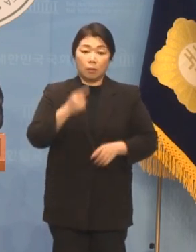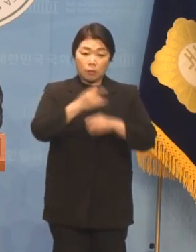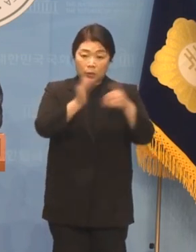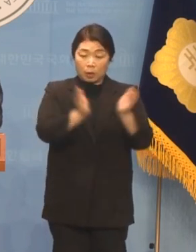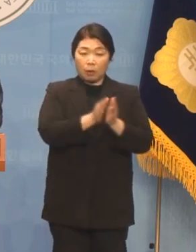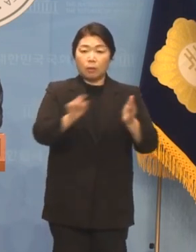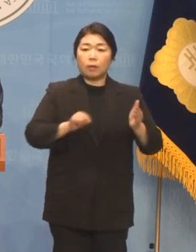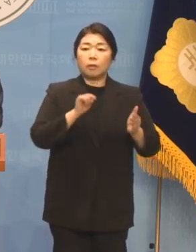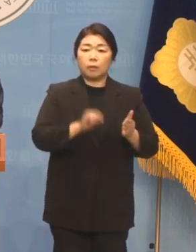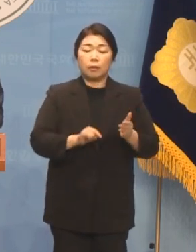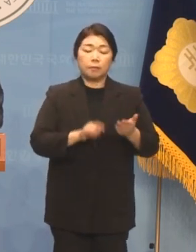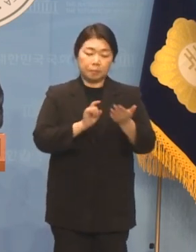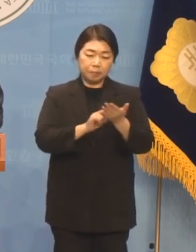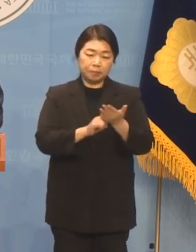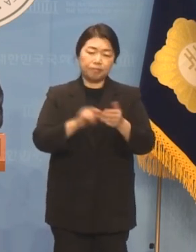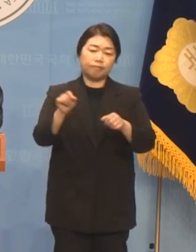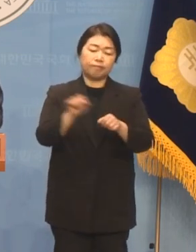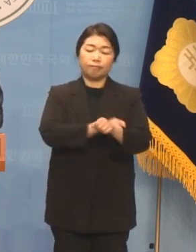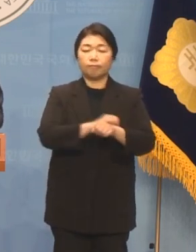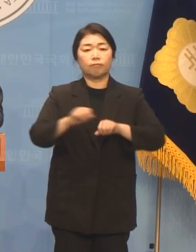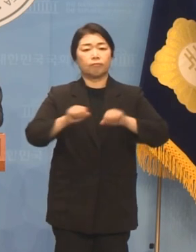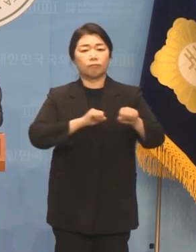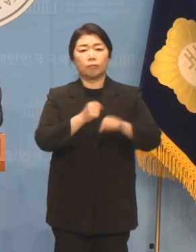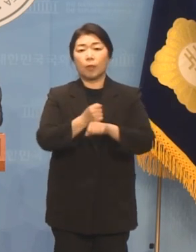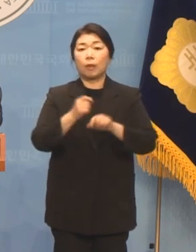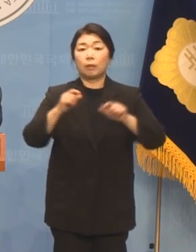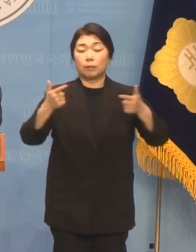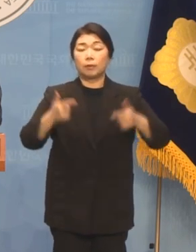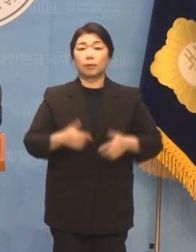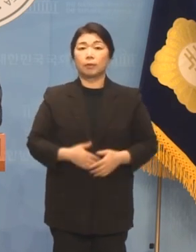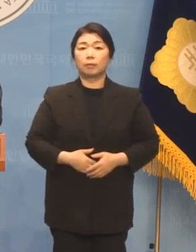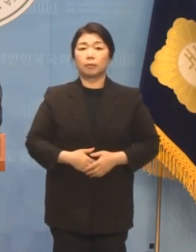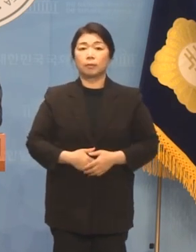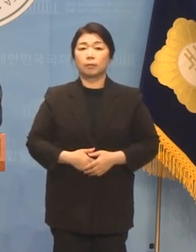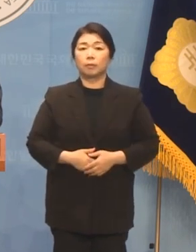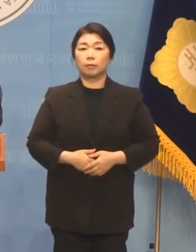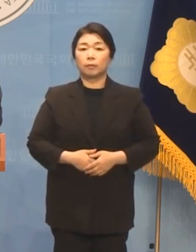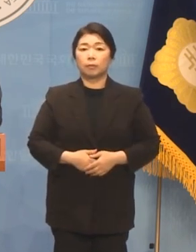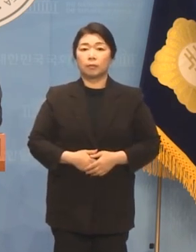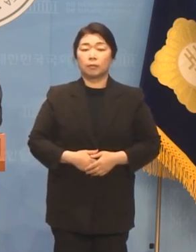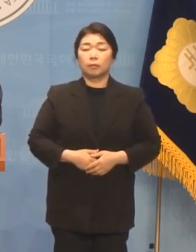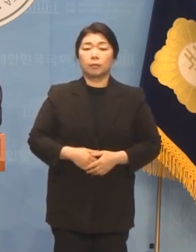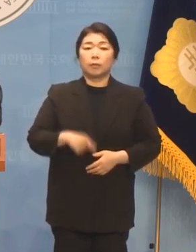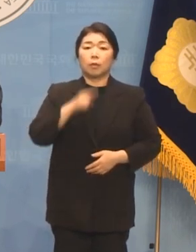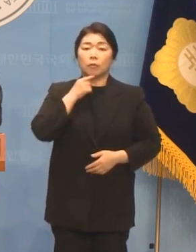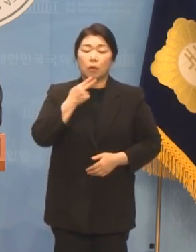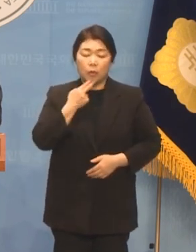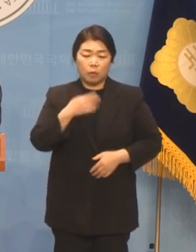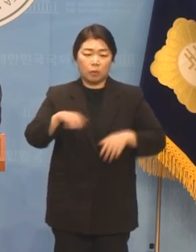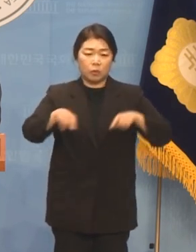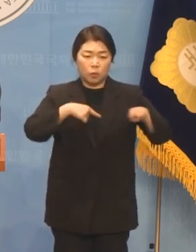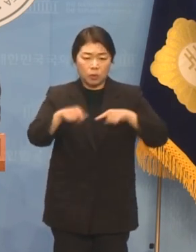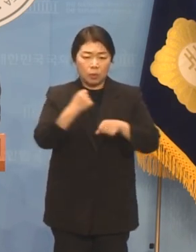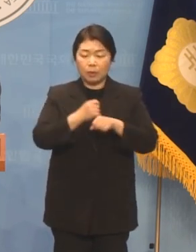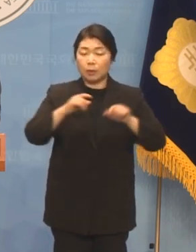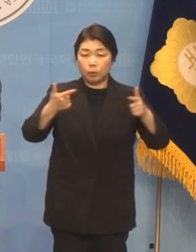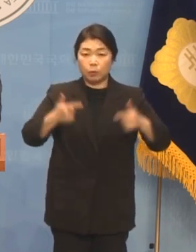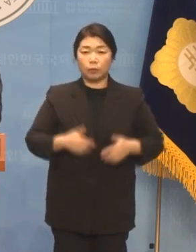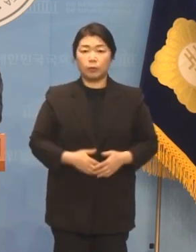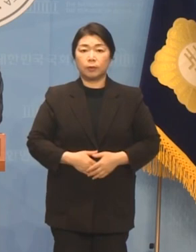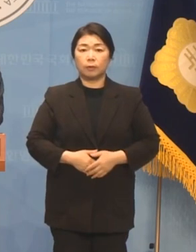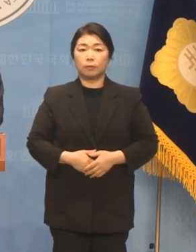아직까지 아무런 움직임도 보이지 않고 있습니다 물론 조치도 취하지 않고 있습니다